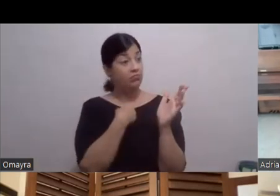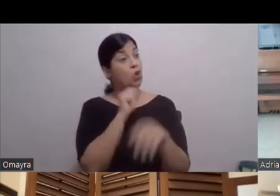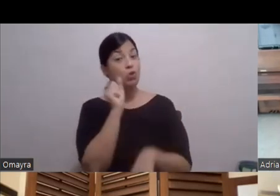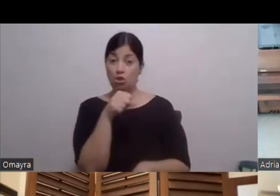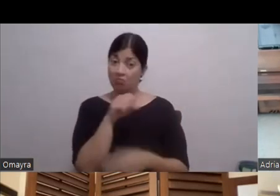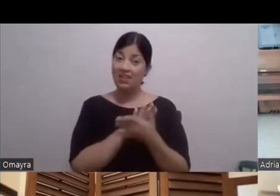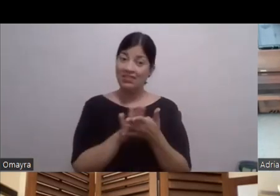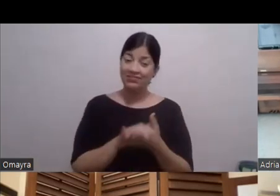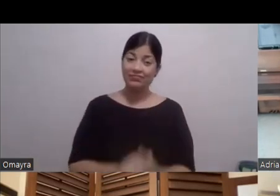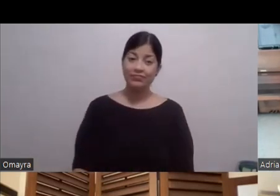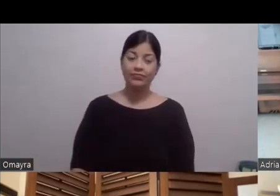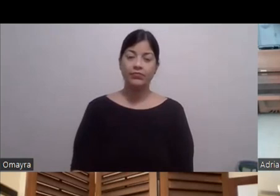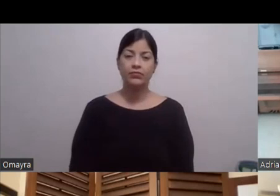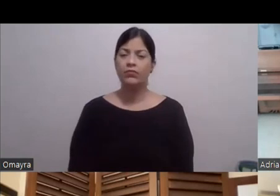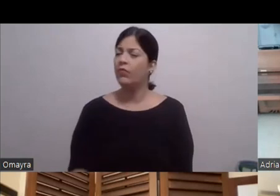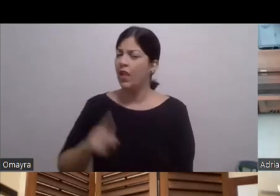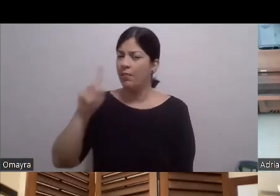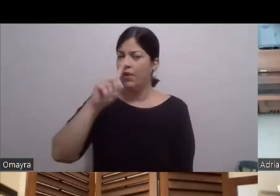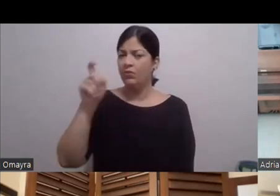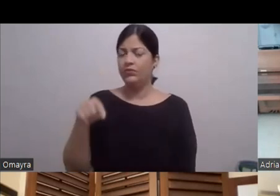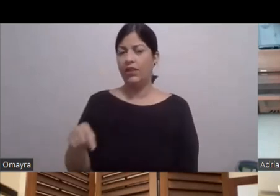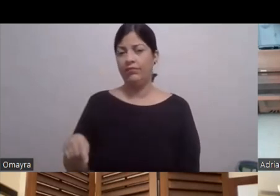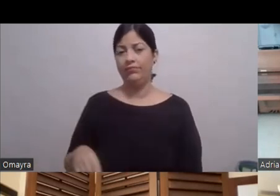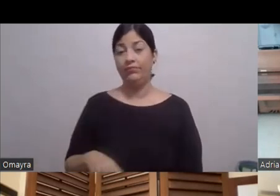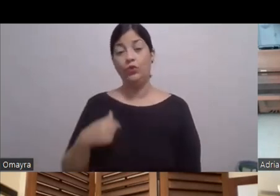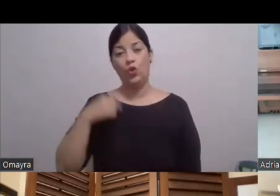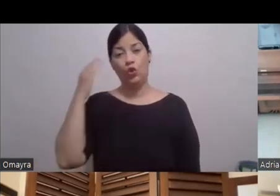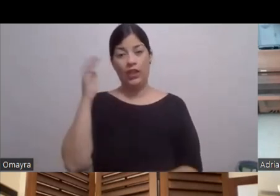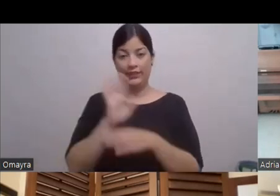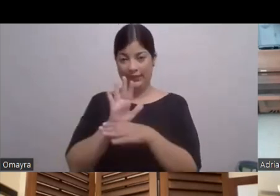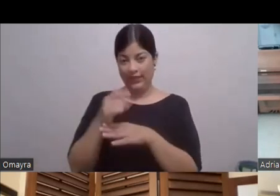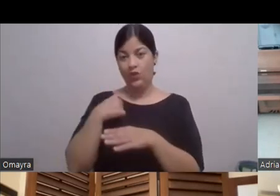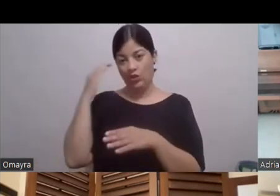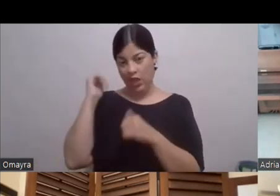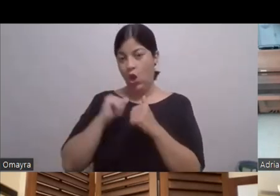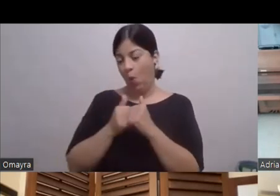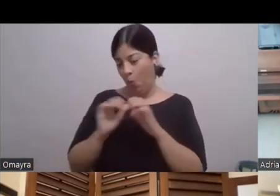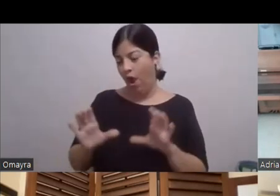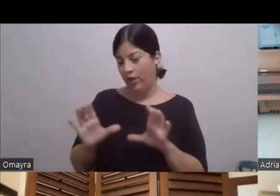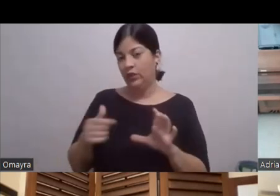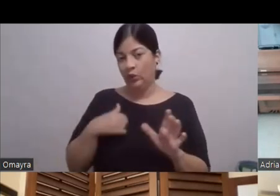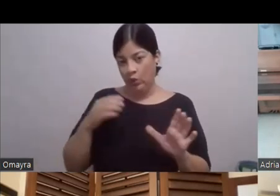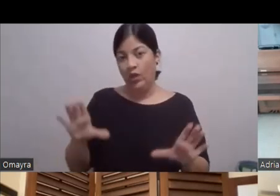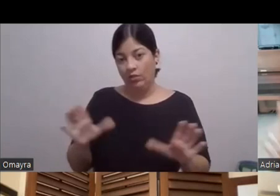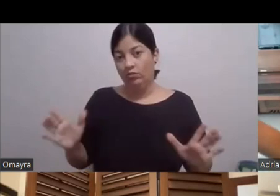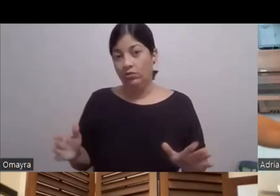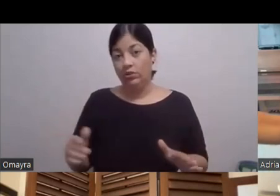pregunta, Néstor Para estar como clara Yo sé que el cine Sí sé cómo se hace Lo he hecho Que pues se graba aquí Pero se graba después